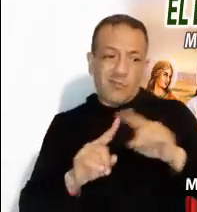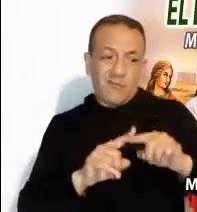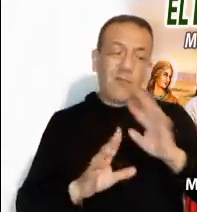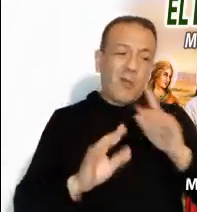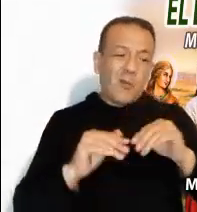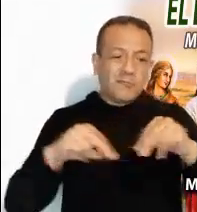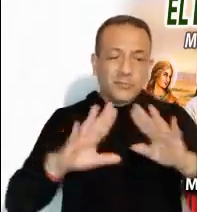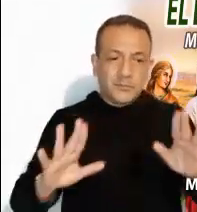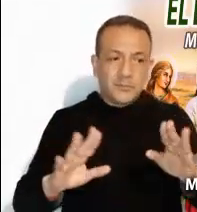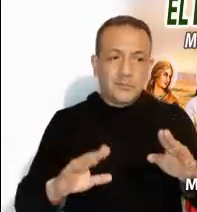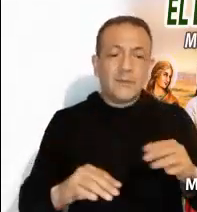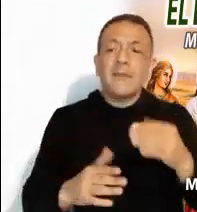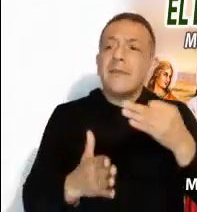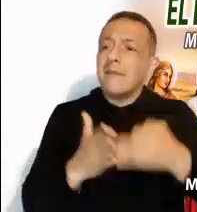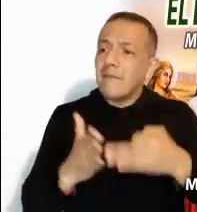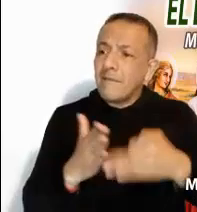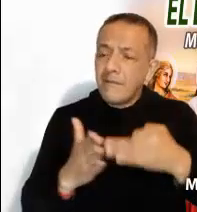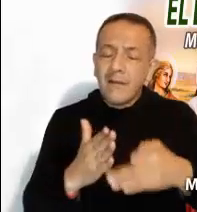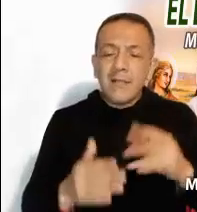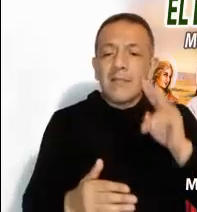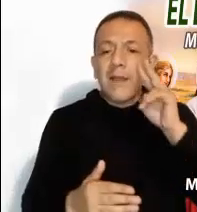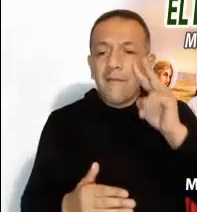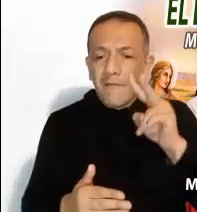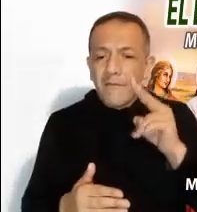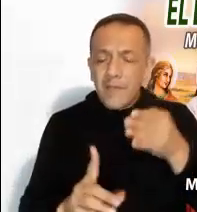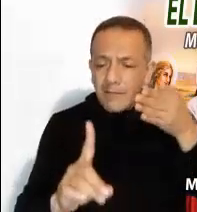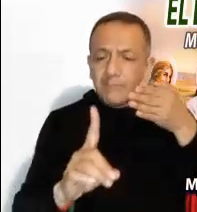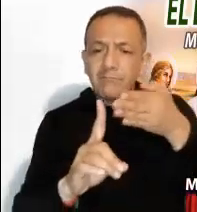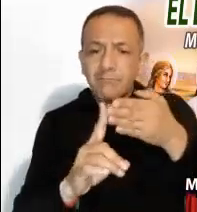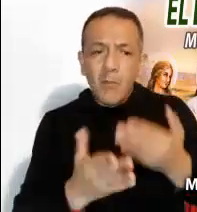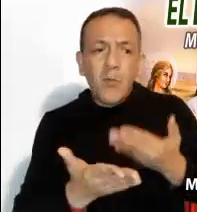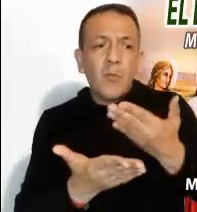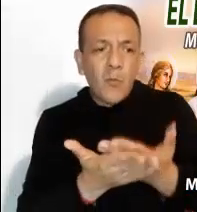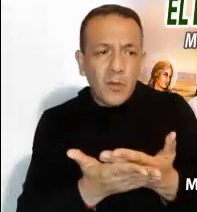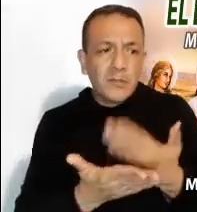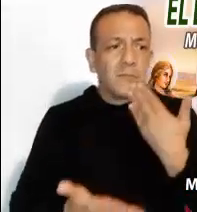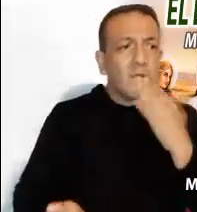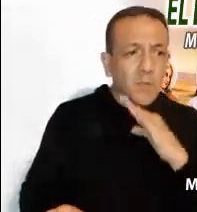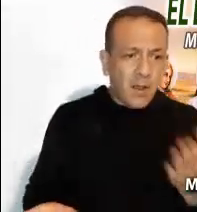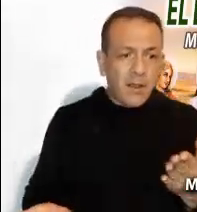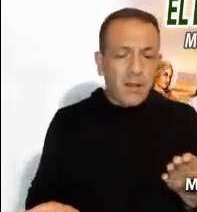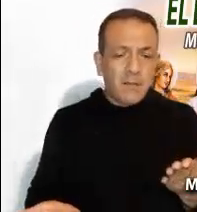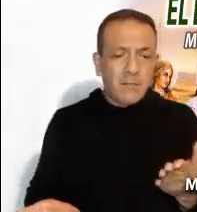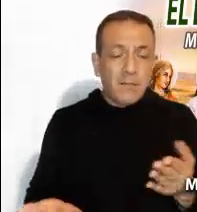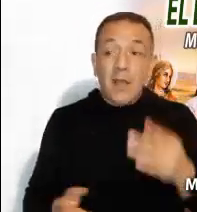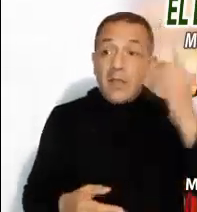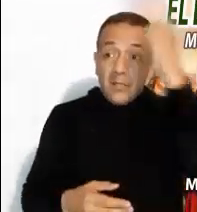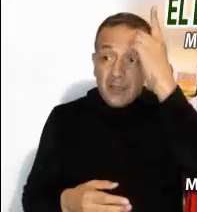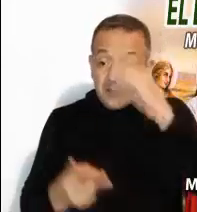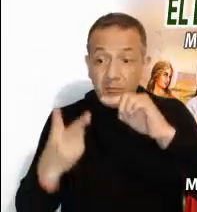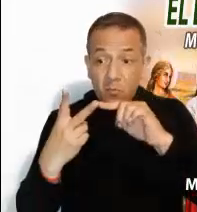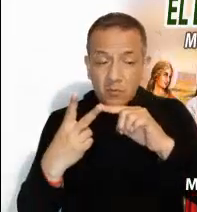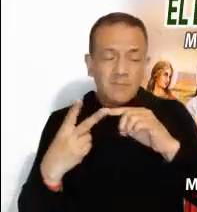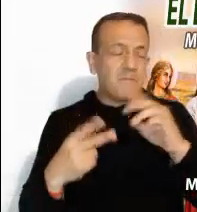mirar y a examinar objetivamente las propuestas. Los discípulos hacen lo mismo o peor,